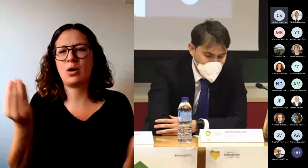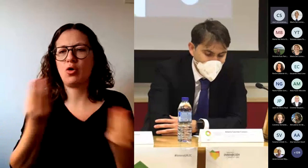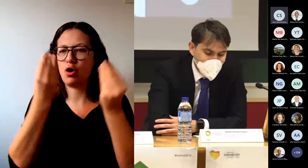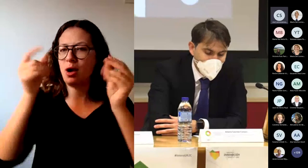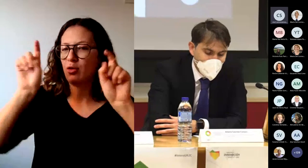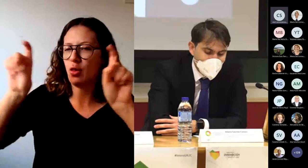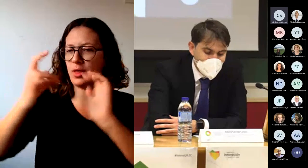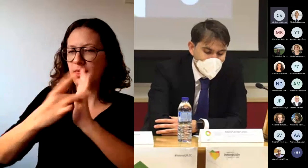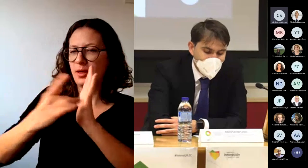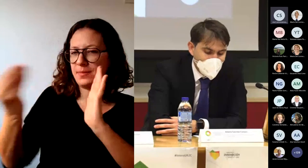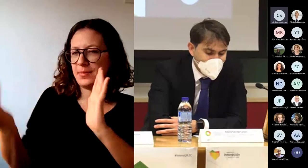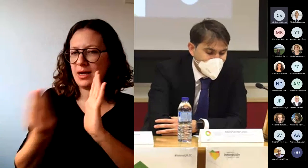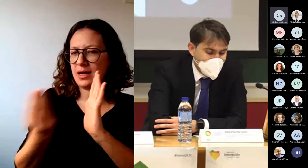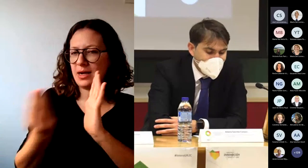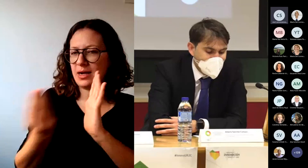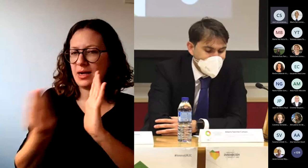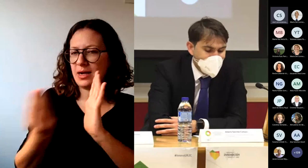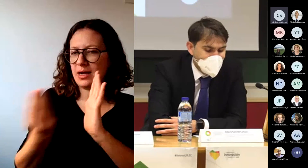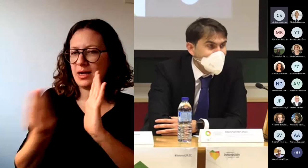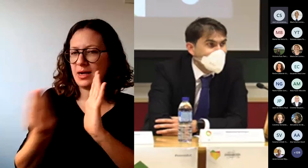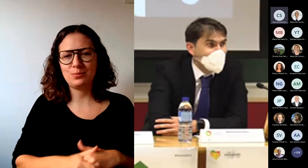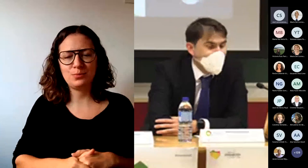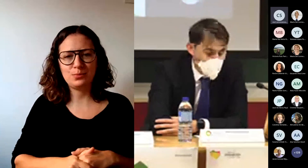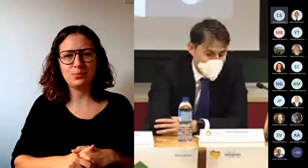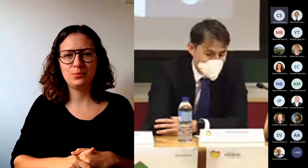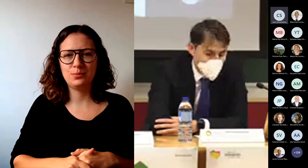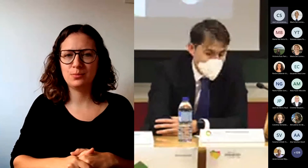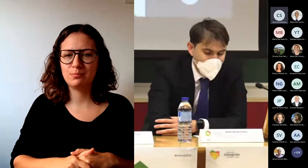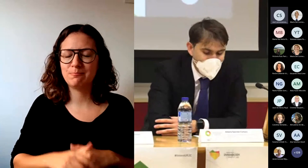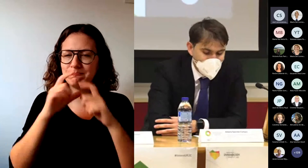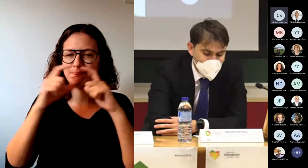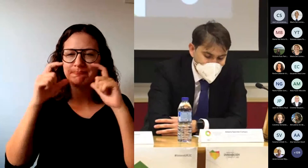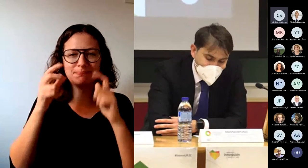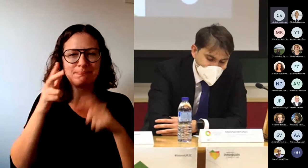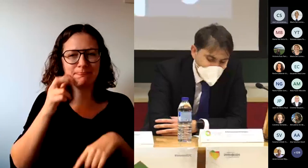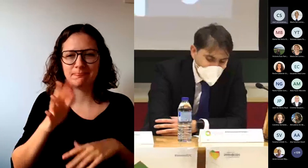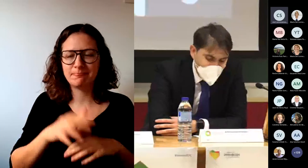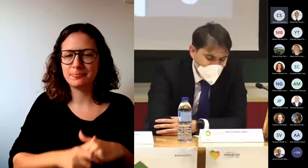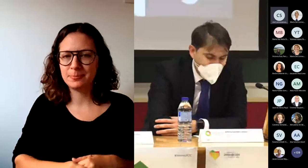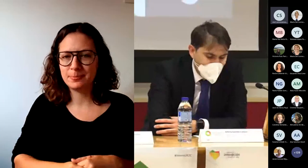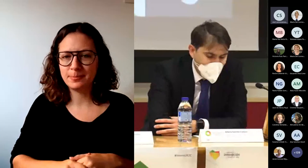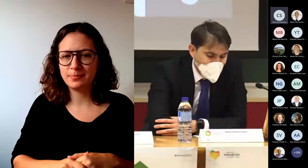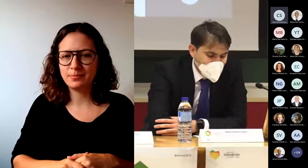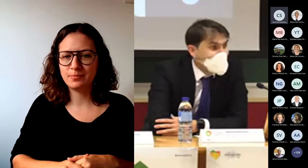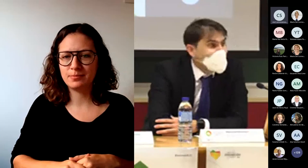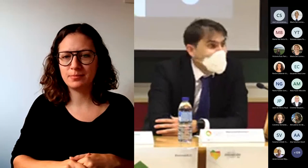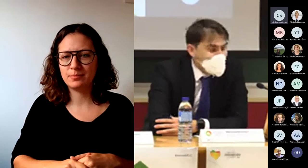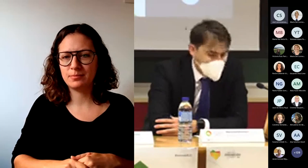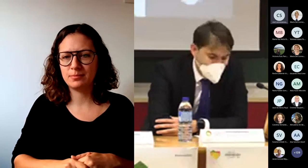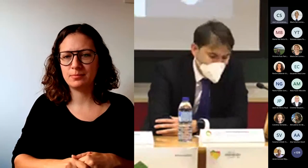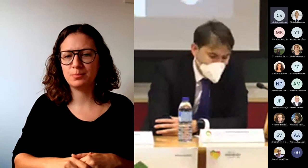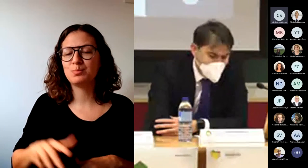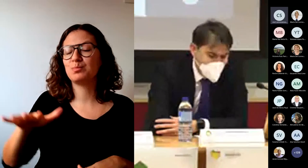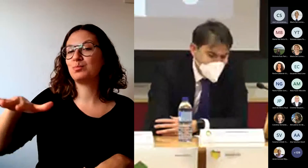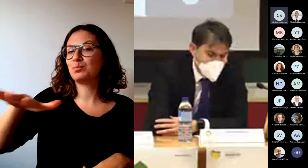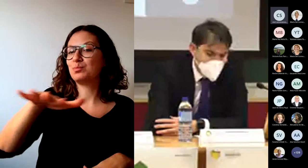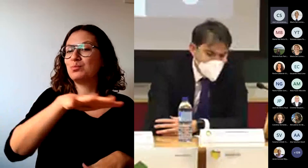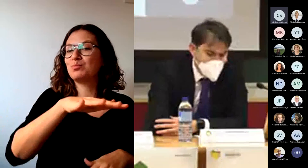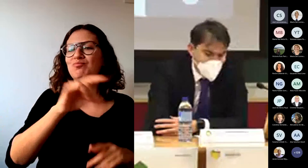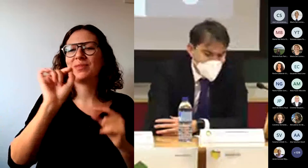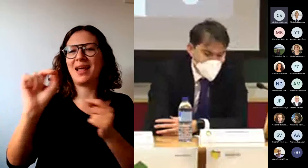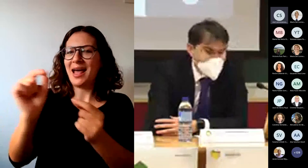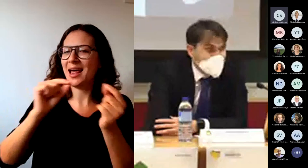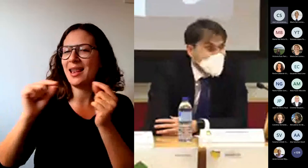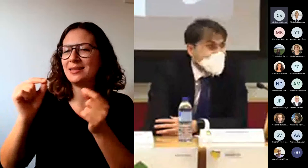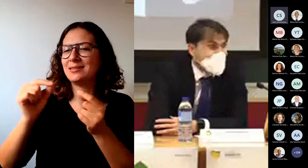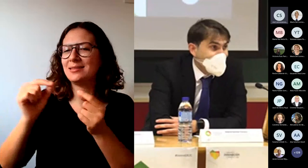torno al que giran las distintas mesas y paneles de expertos que se van a celebrar en estos días. Unos espacios de análisis y debate no solo